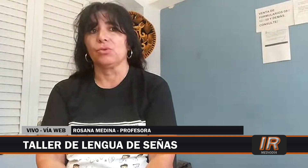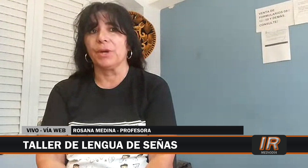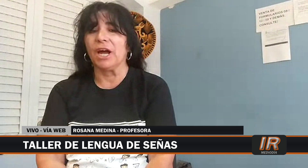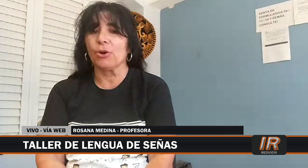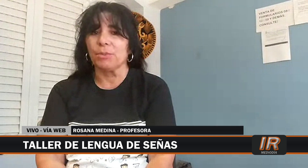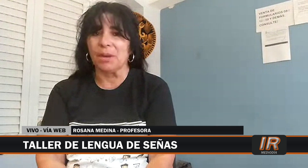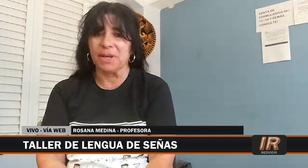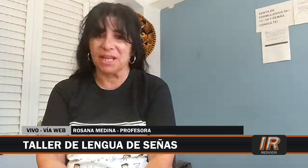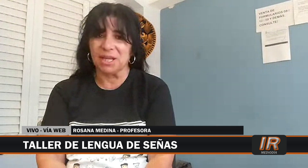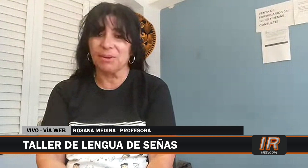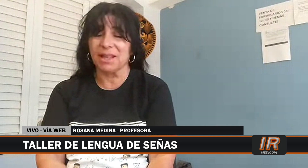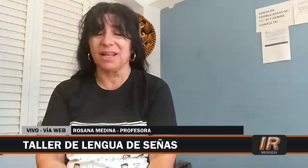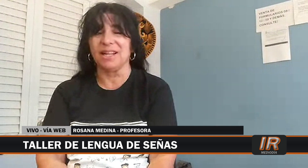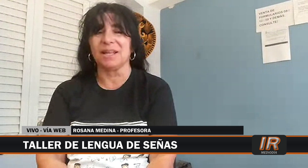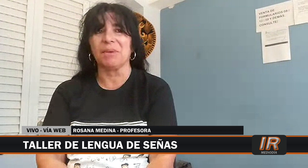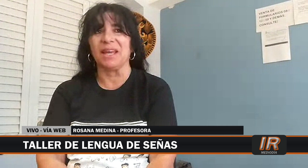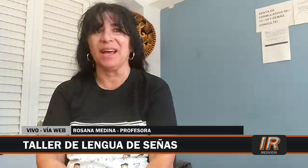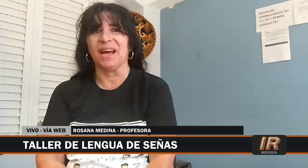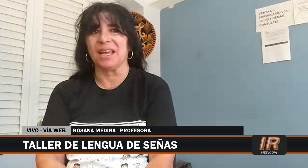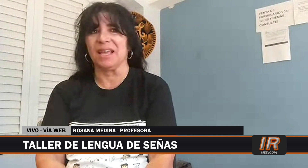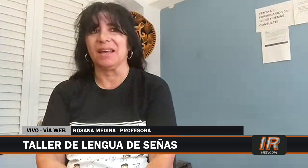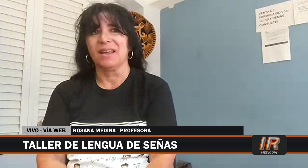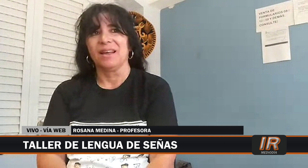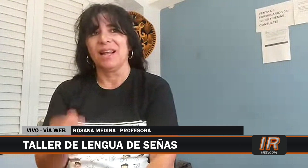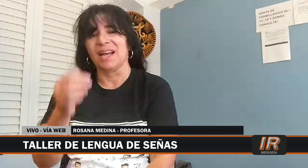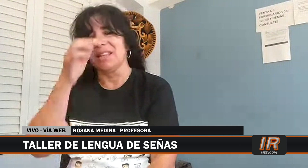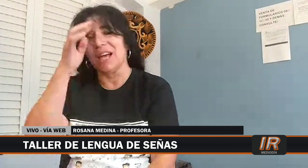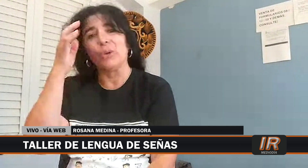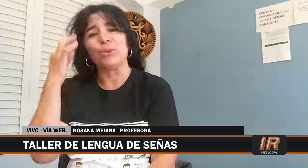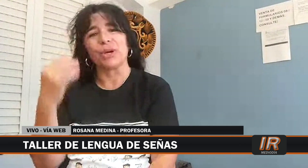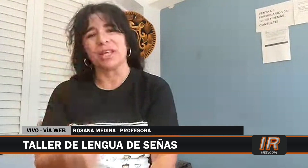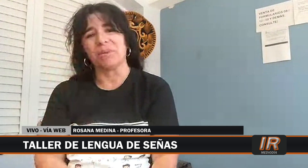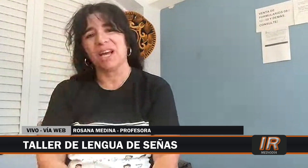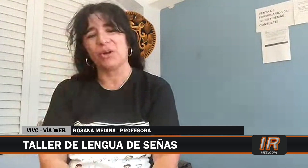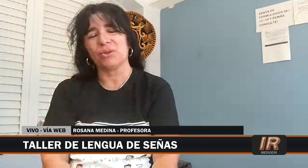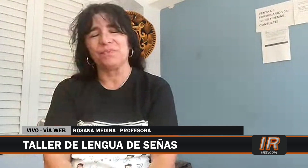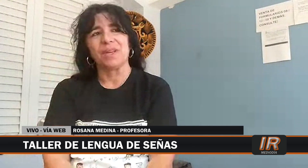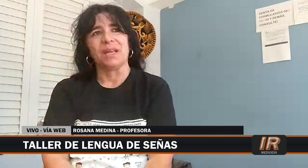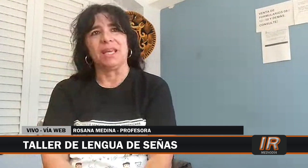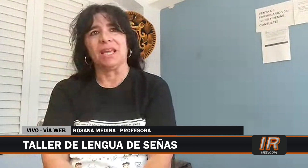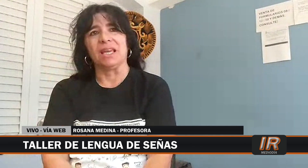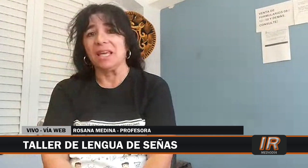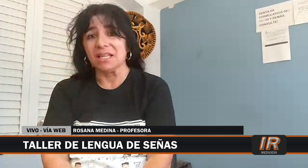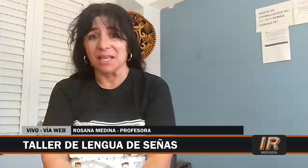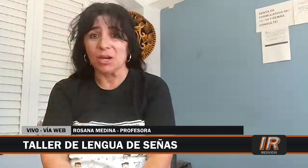superaron mis expectativas en el tema de la cantidad de alumnos que terminaron y que quieren seguir.